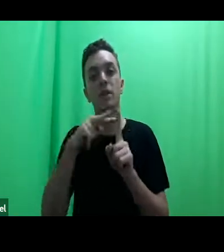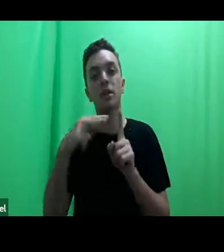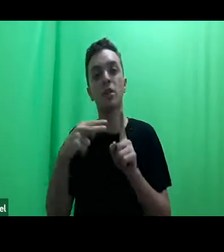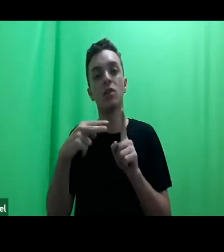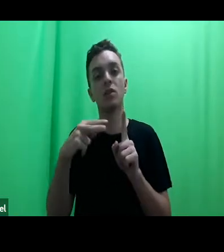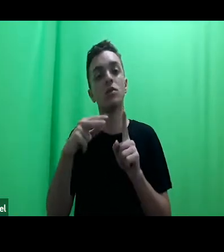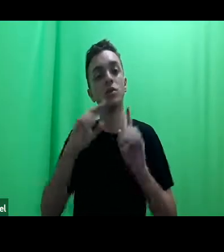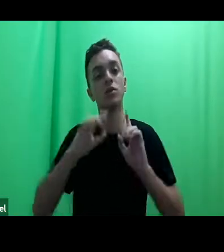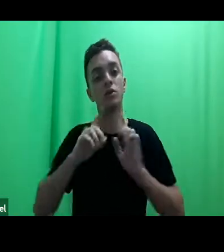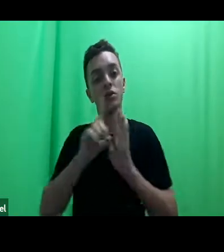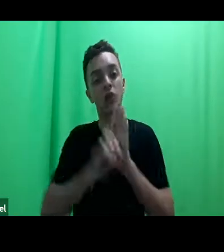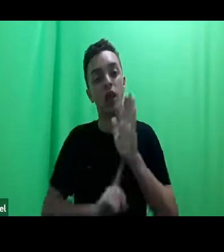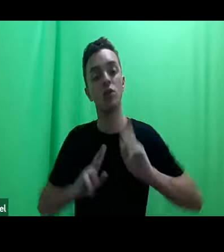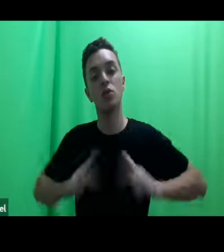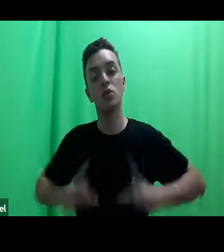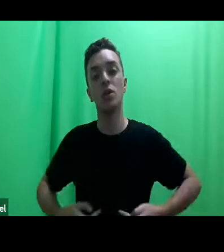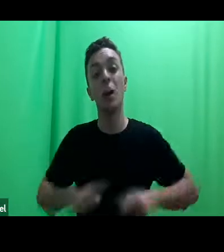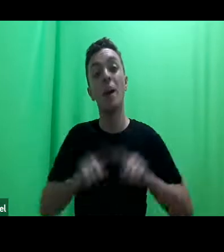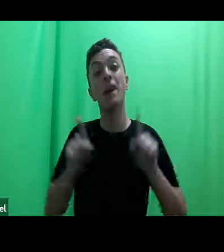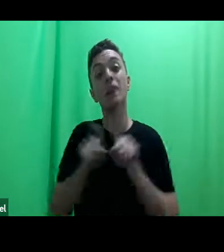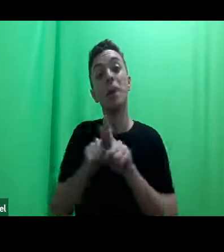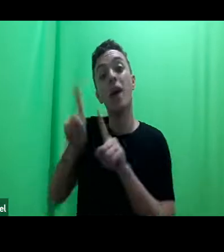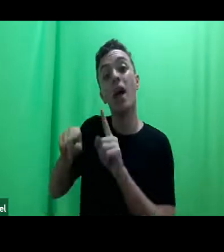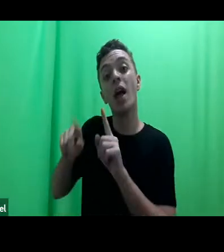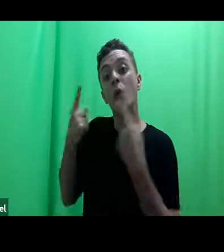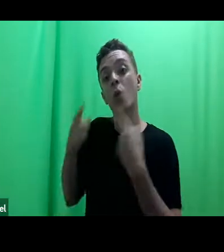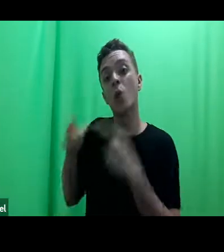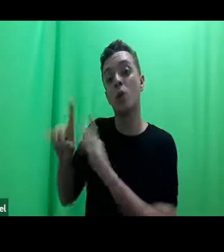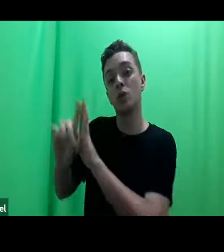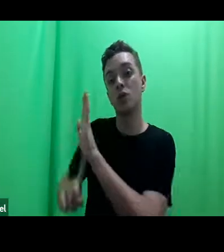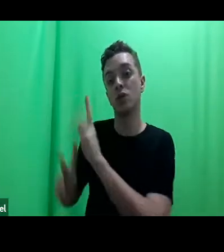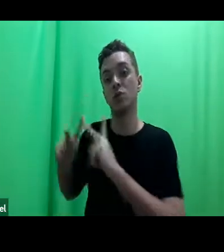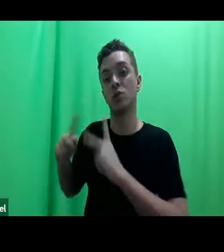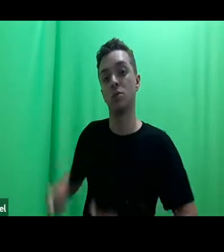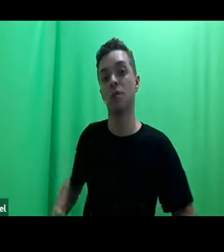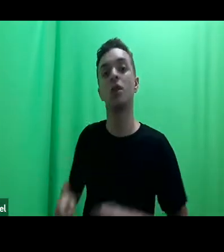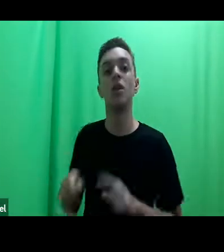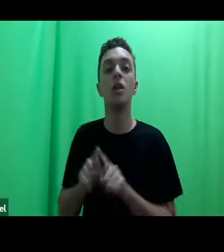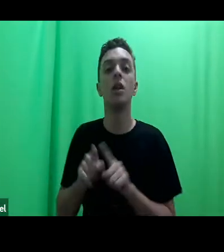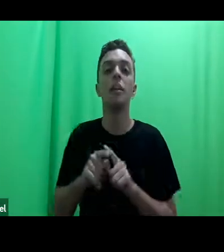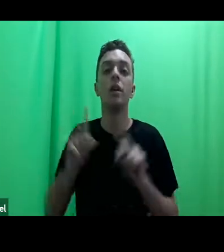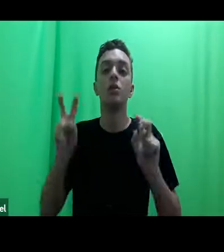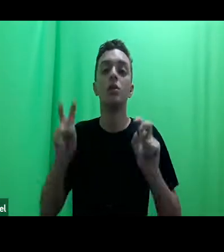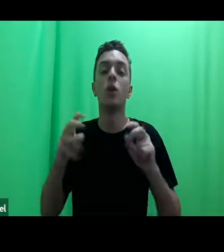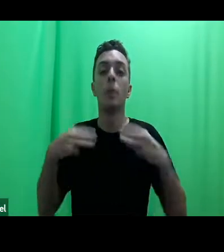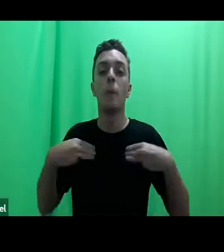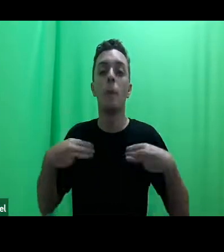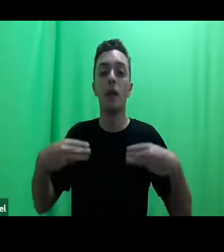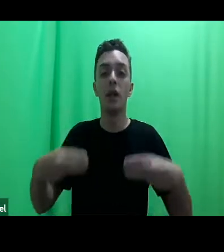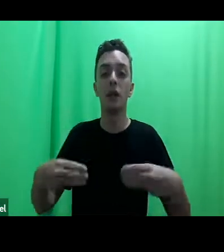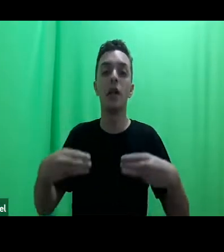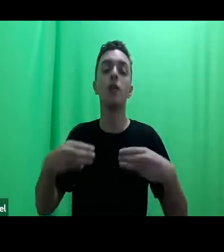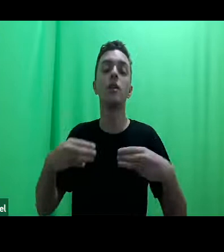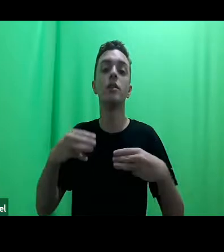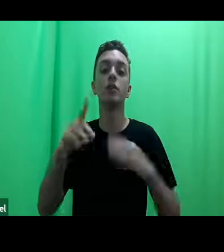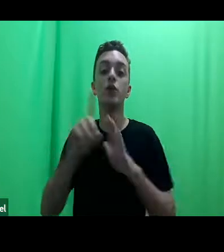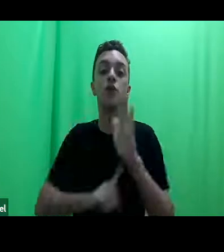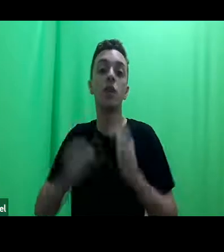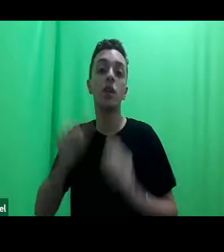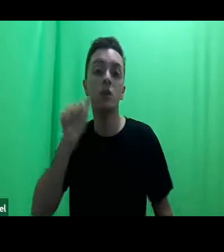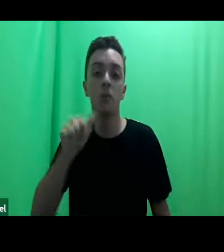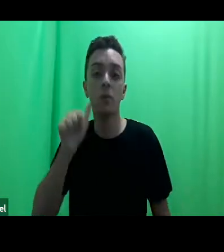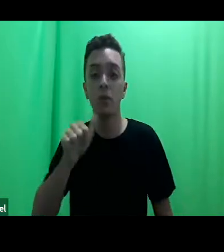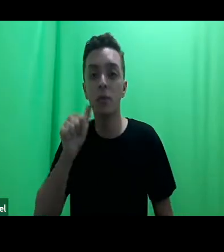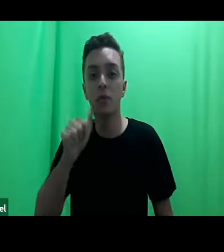E isso nós podemos verificar, por exemplo, no Ministério dos Direitos das Mulheres. Basta olhar